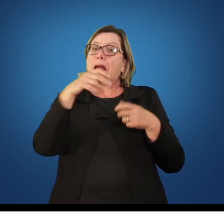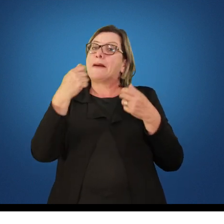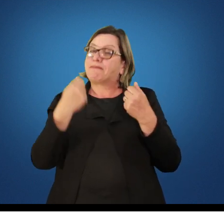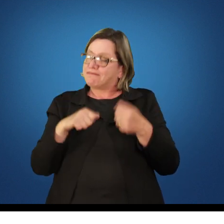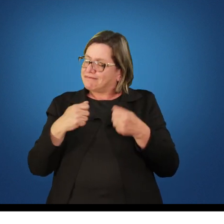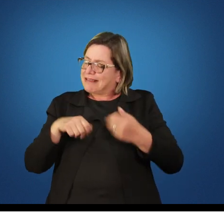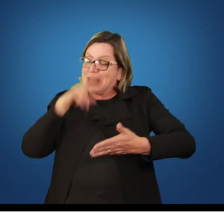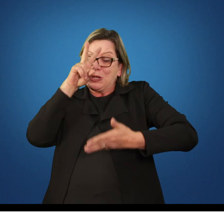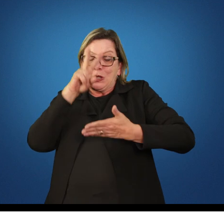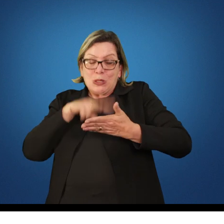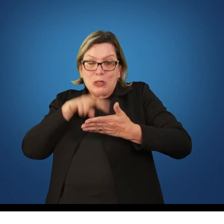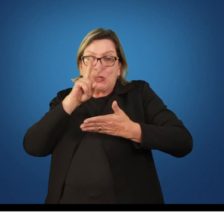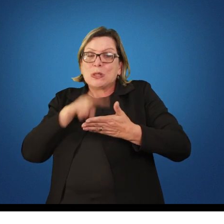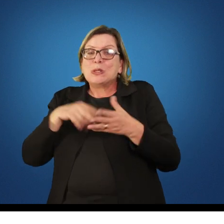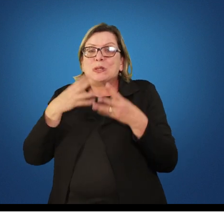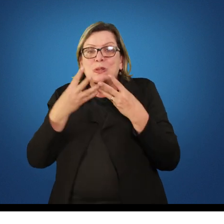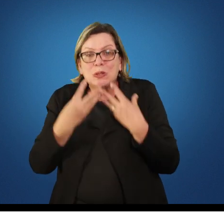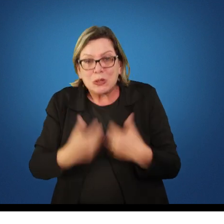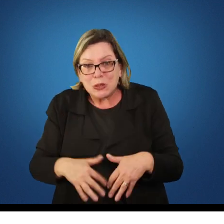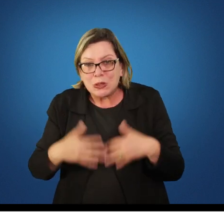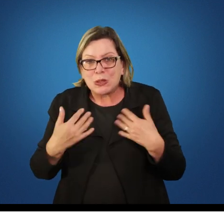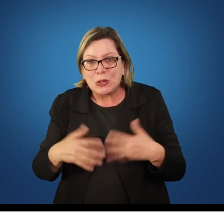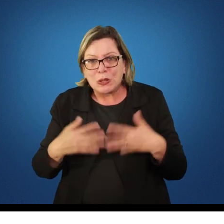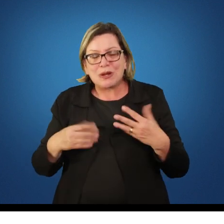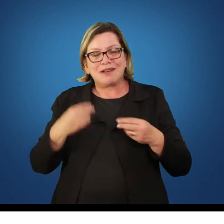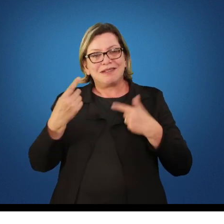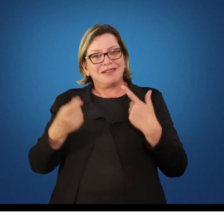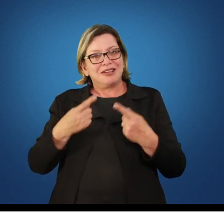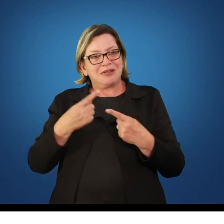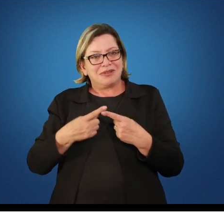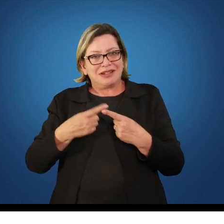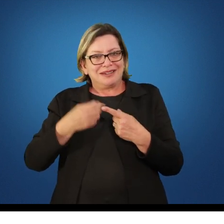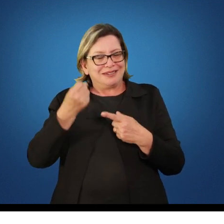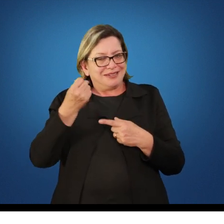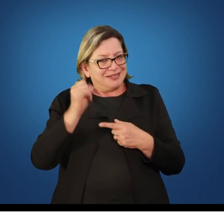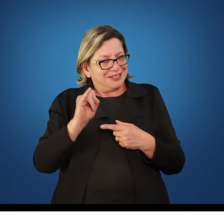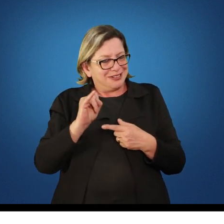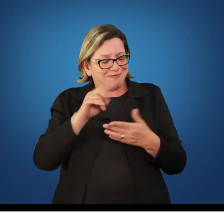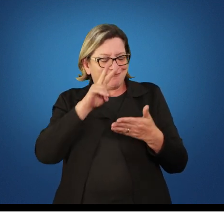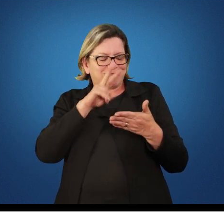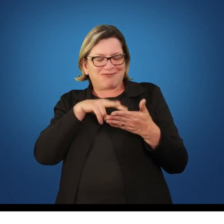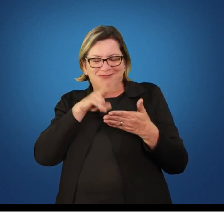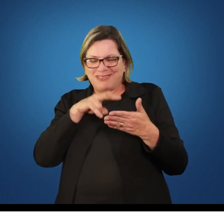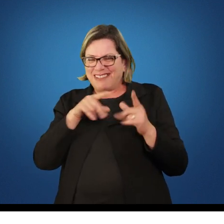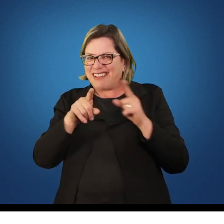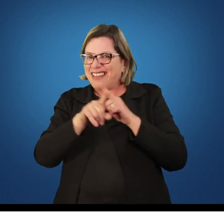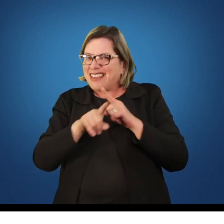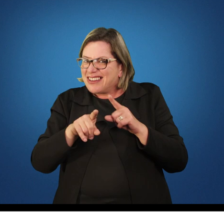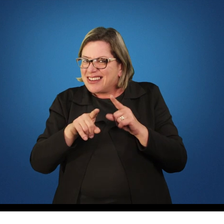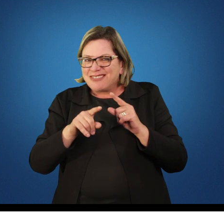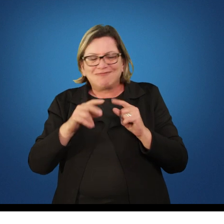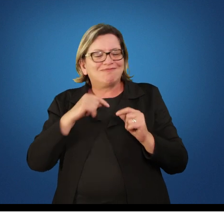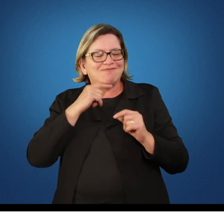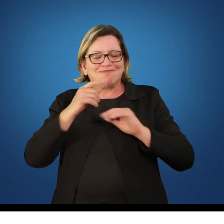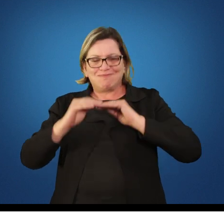leitura nesta hora certo? porque se vocês não lerem vocês não vão a lugar nenhum ok?